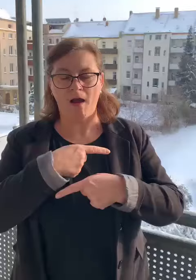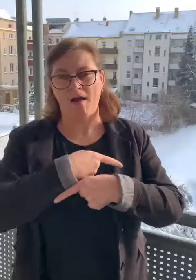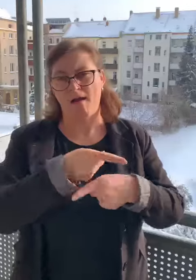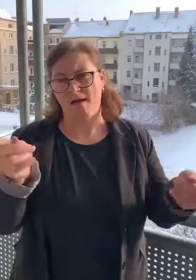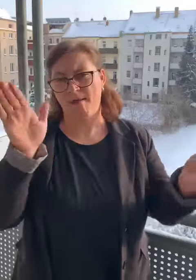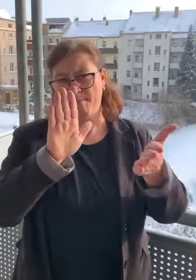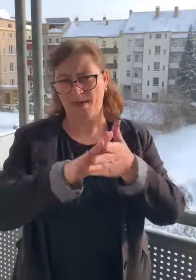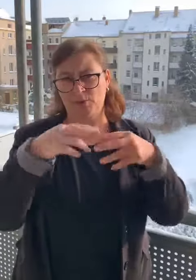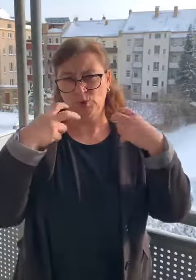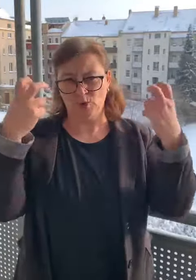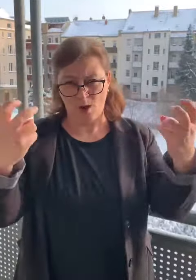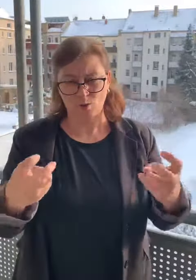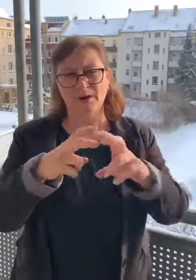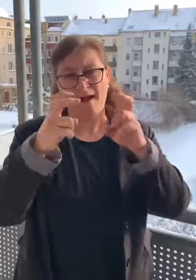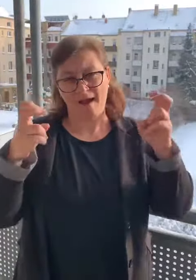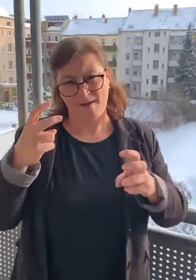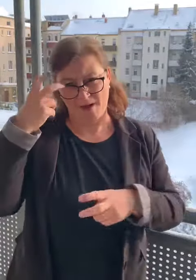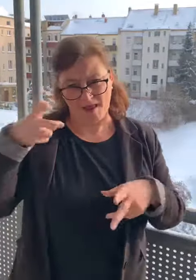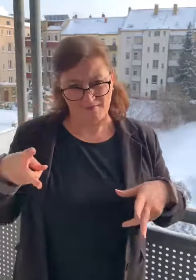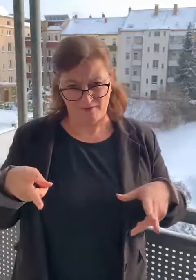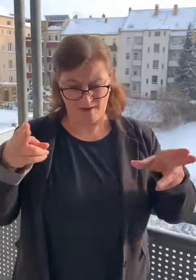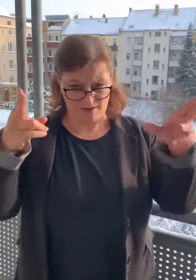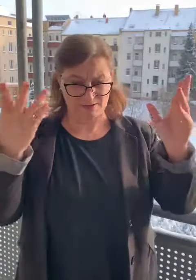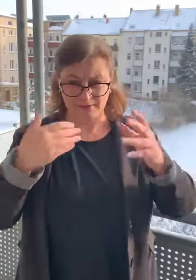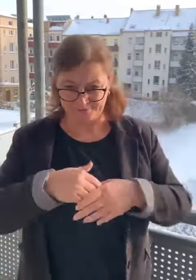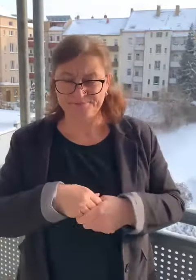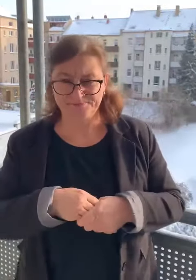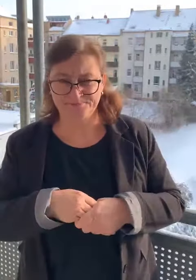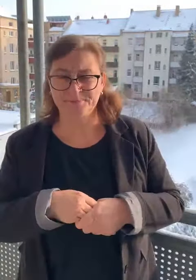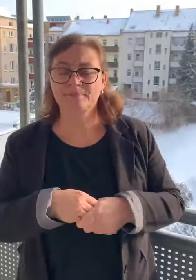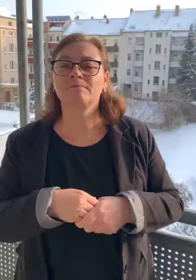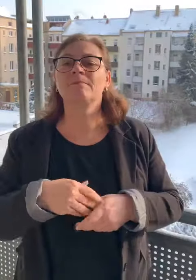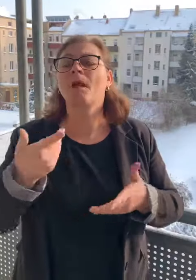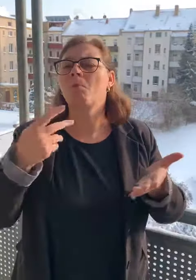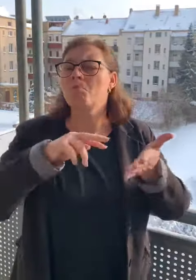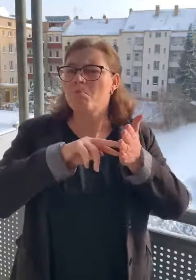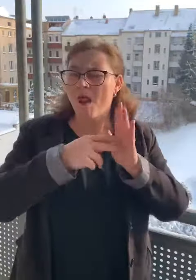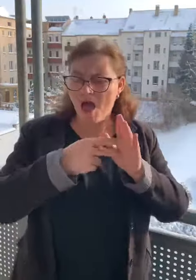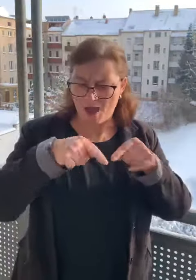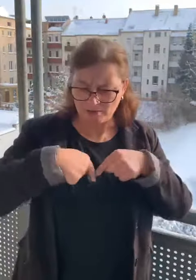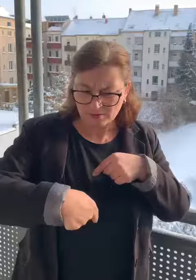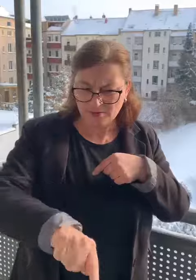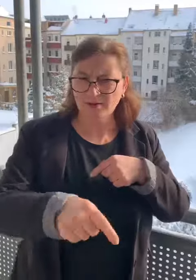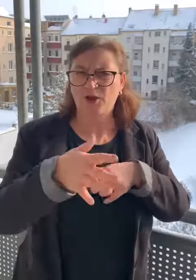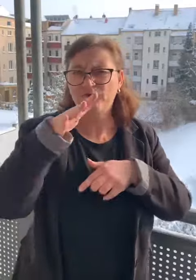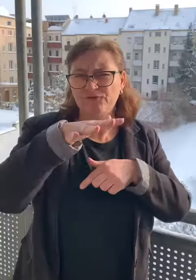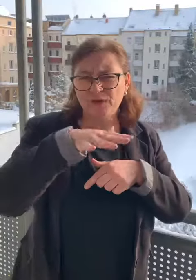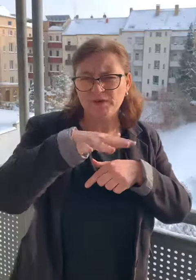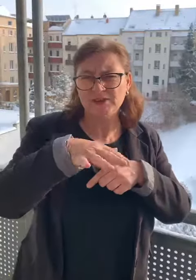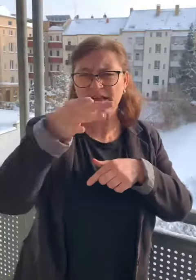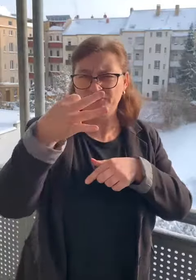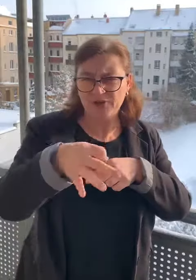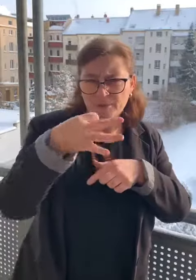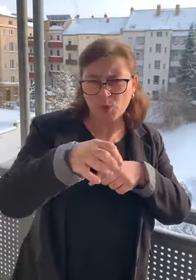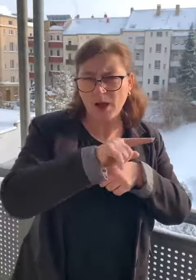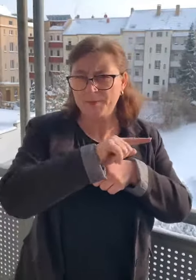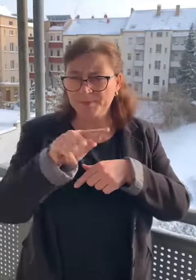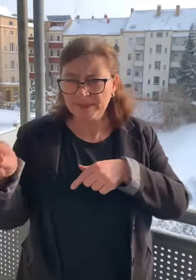Alle Schüler und Teilnehmer bleiben zu Hause. Plan für die Woche vom 15.2.2021 bis 19.2